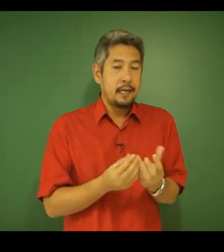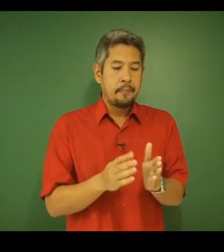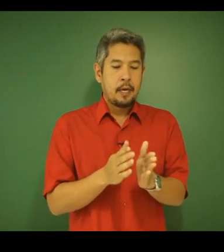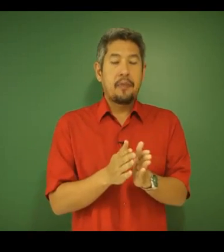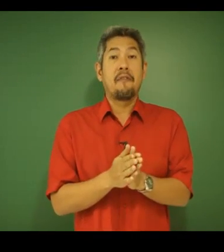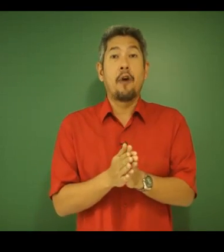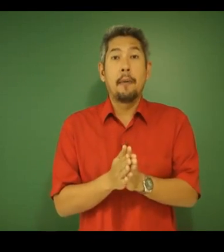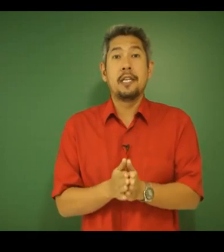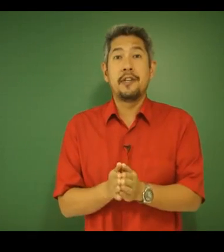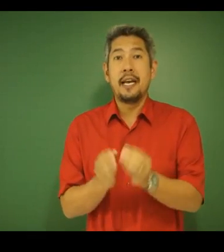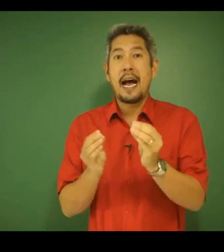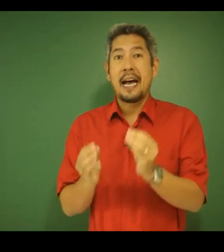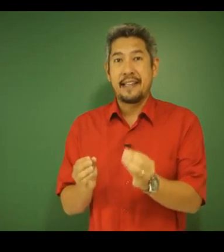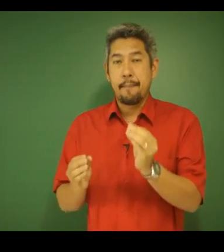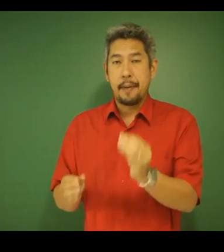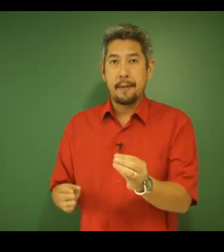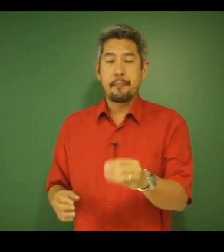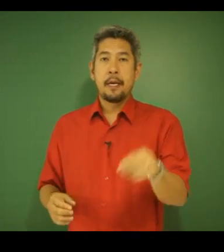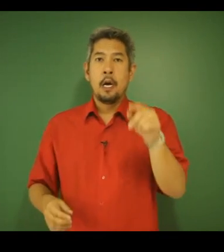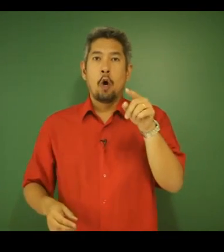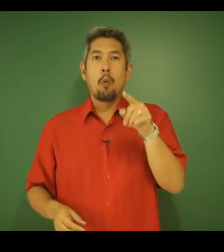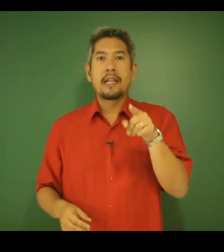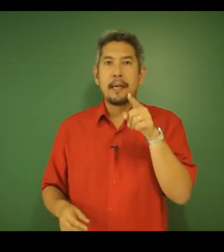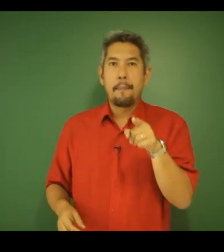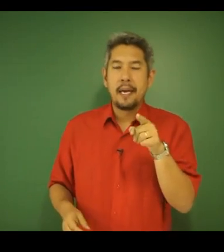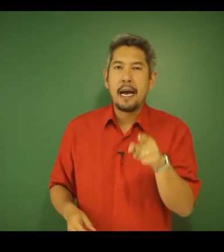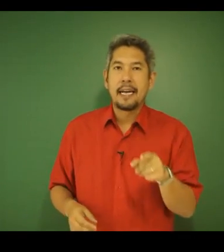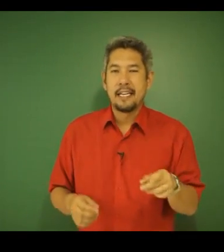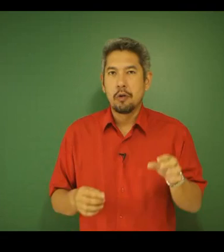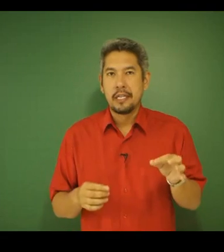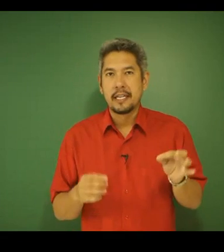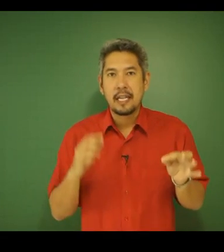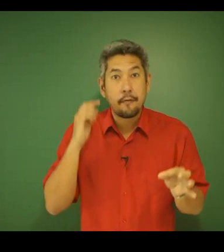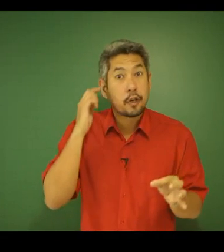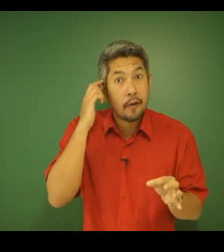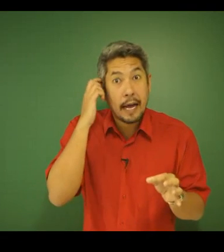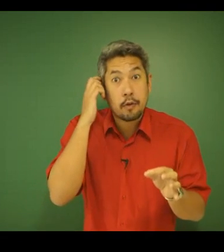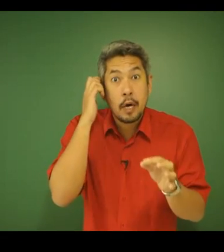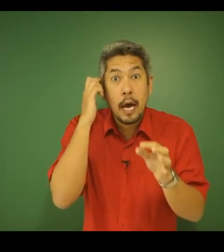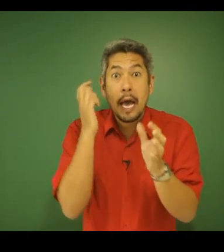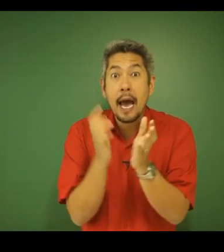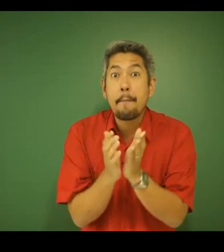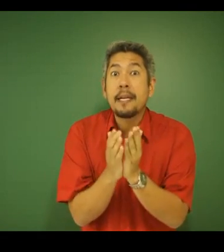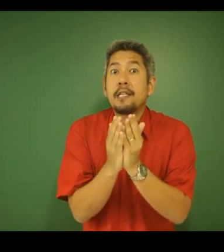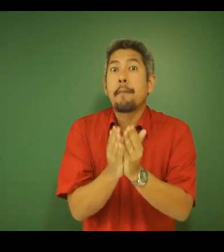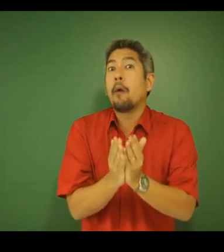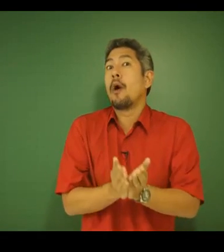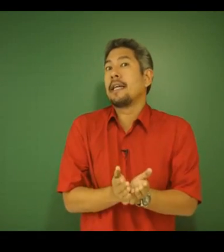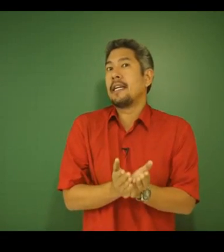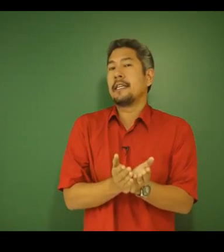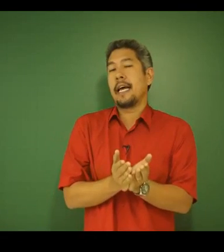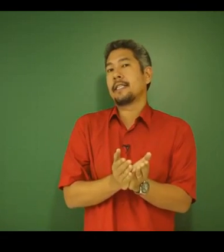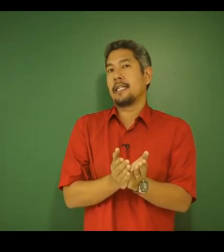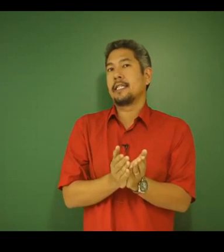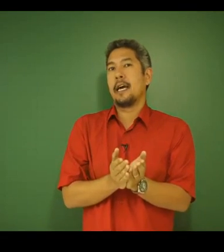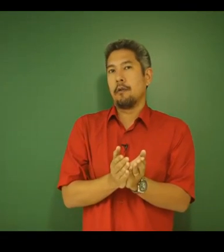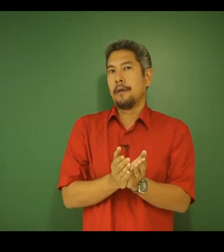na forma de ATP. O ATP, adenosina trifosfato, é a principal moeda energética da célula.